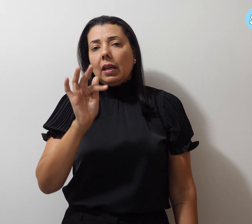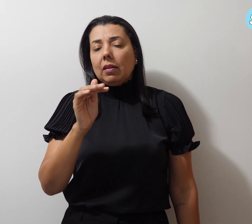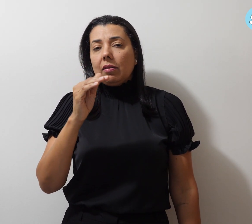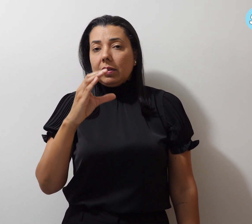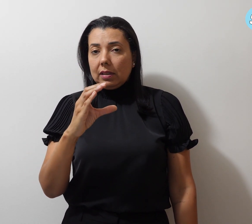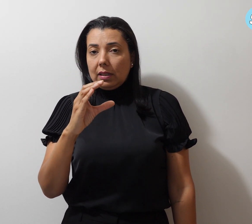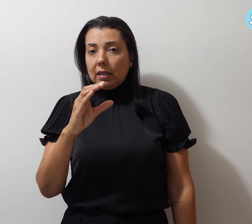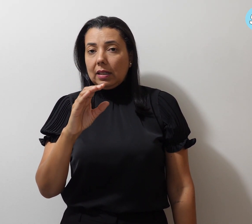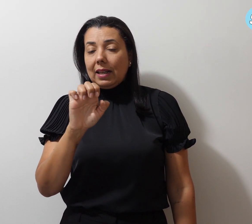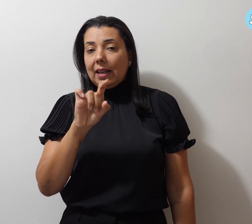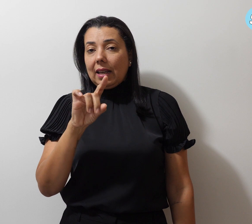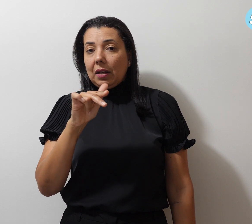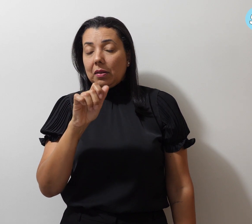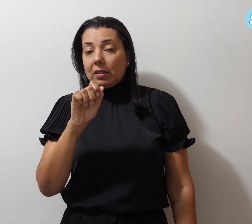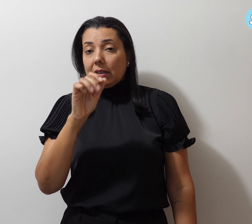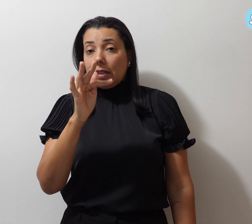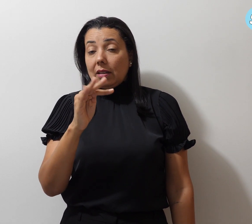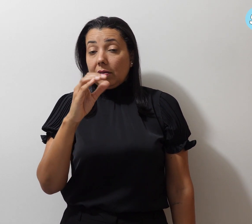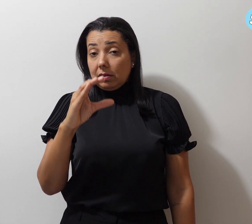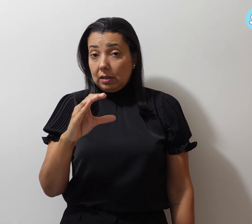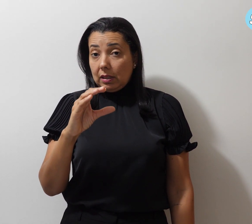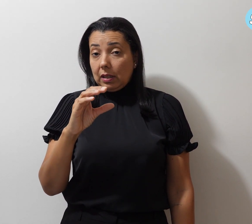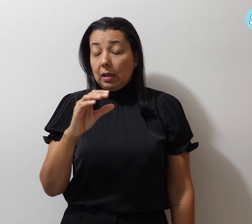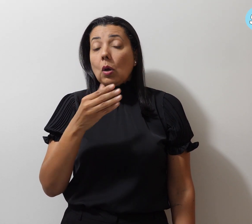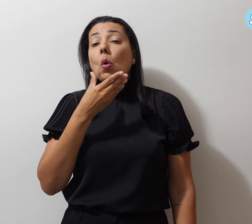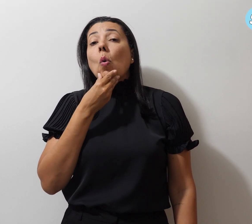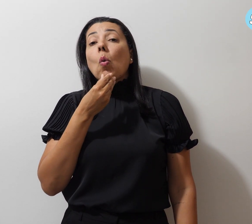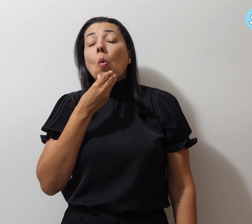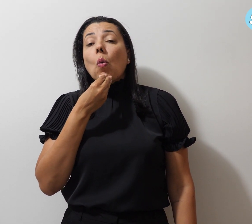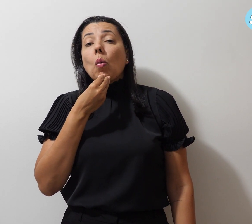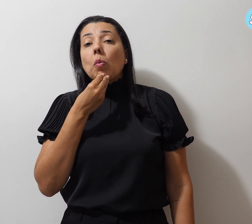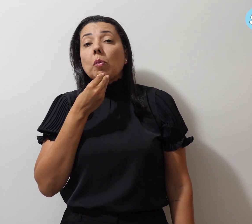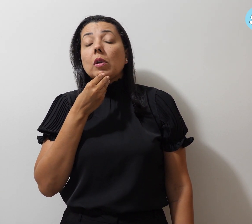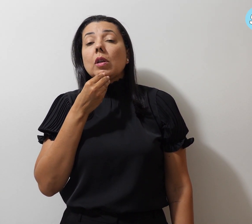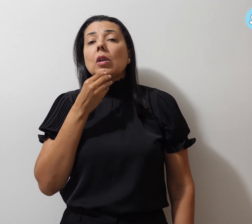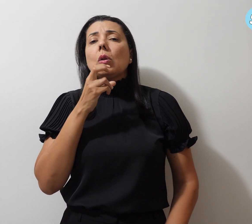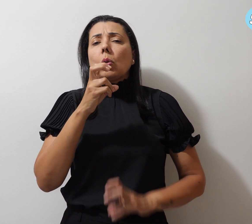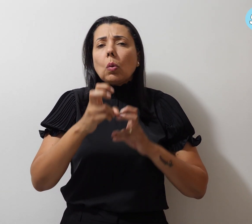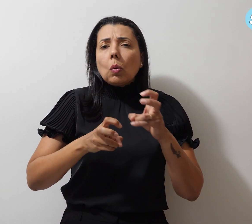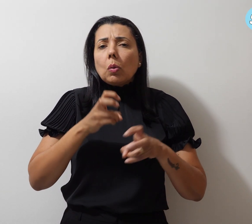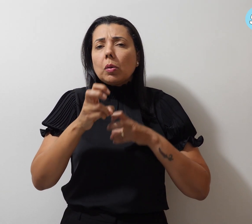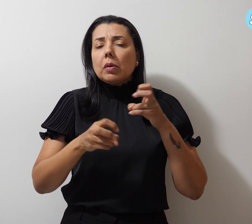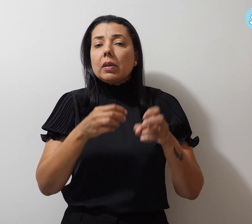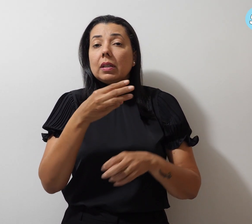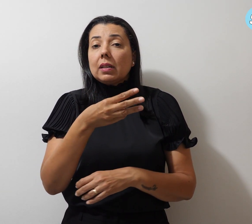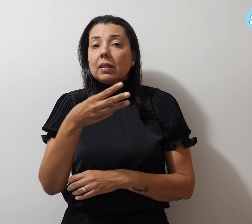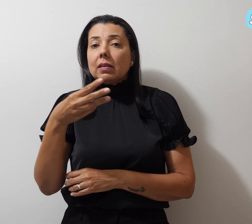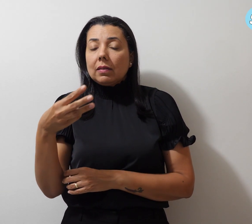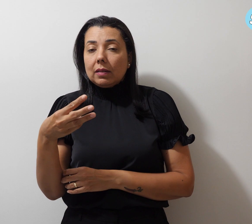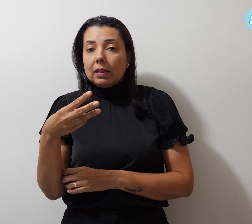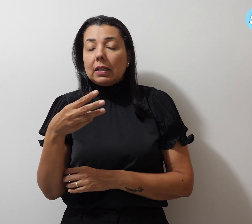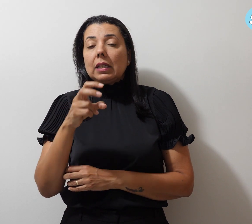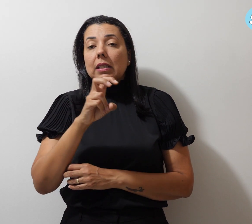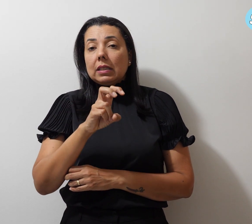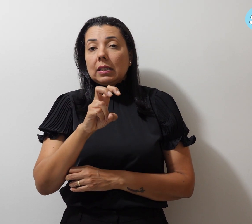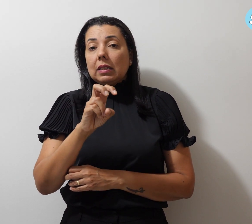Elzas FC. Masculino, Locomotiva 33, 5 a 2 no